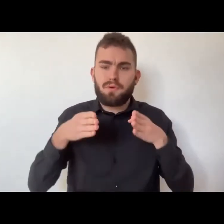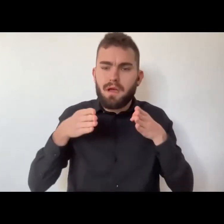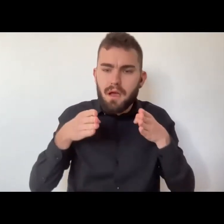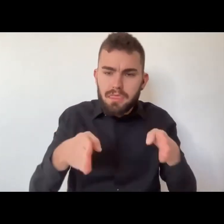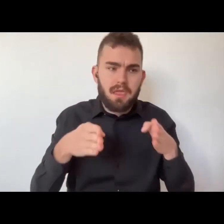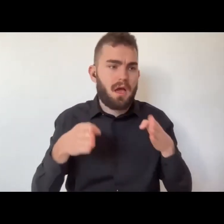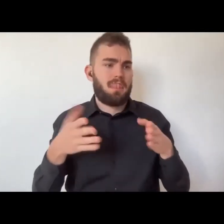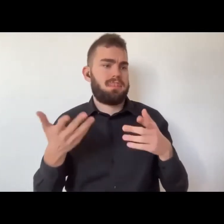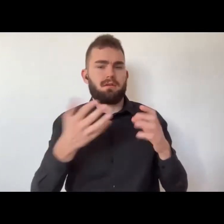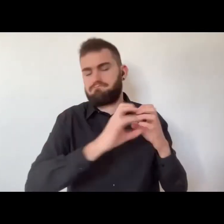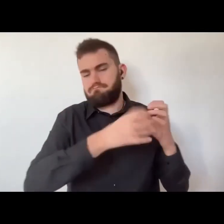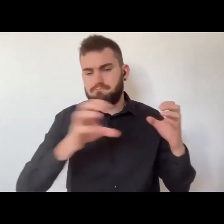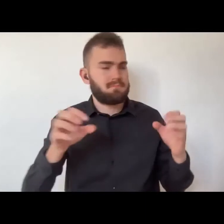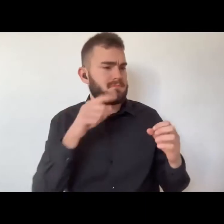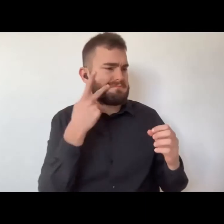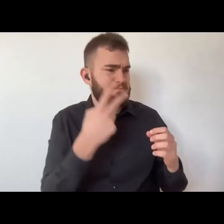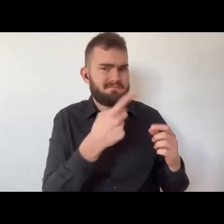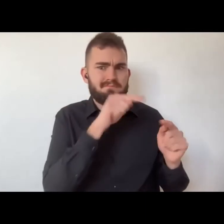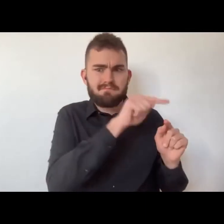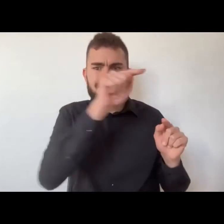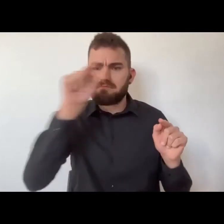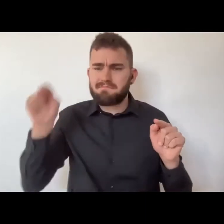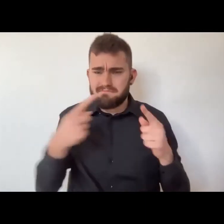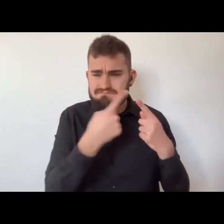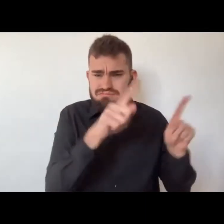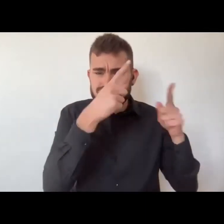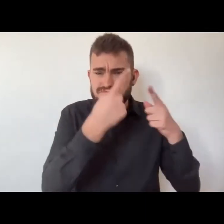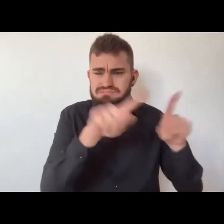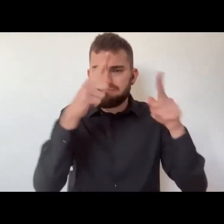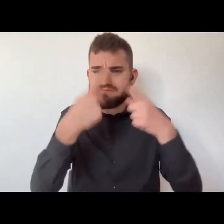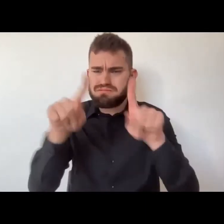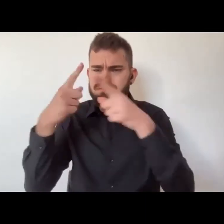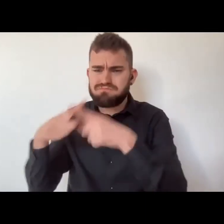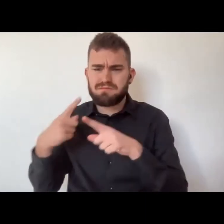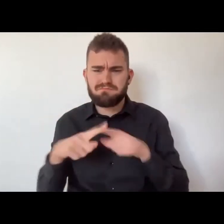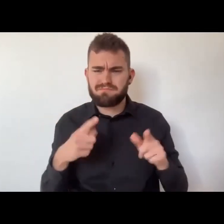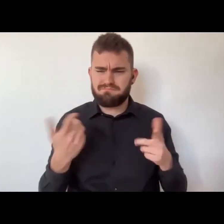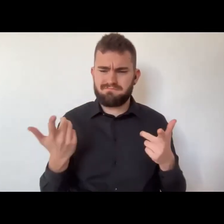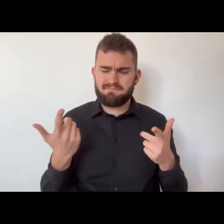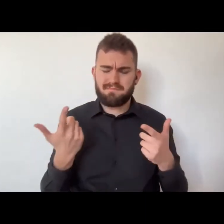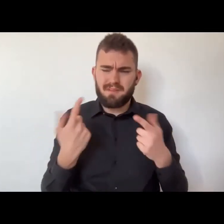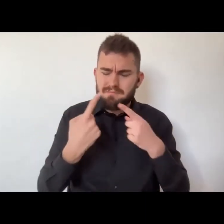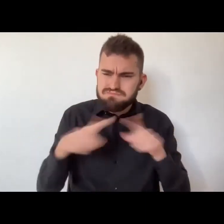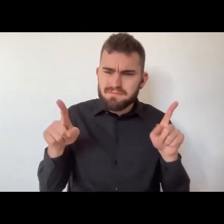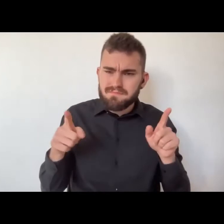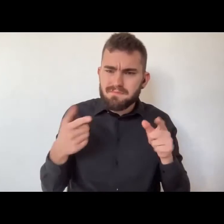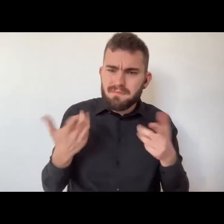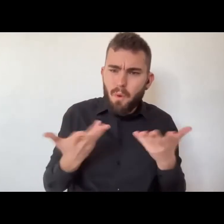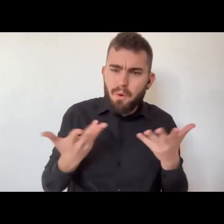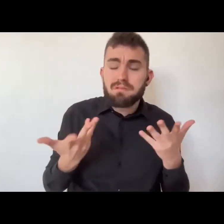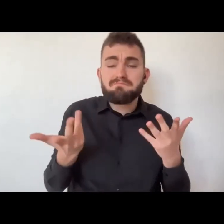mondo, e in tutto il mondo lancia i suoi messaggi secondo canali diversi. Ma voi ben sapete che l'arte si